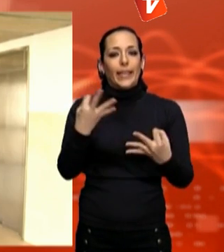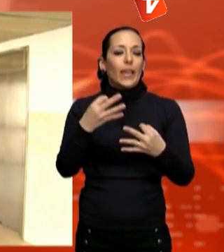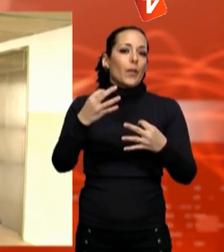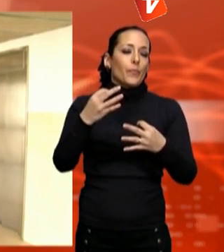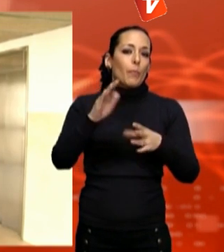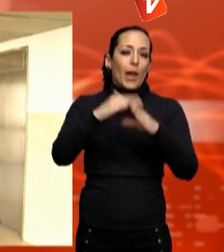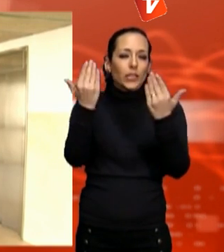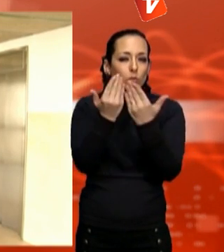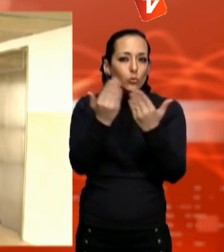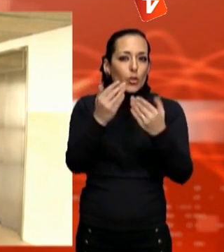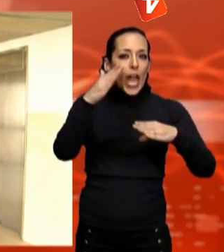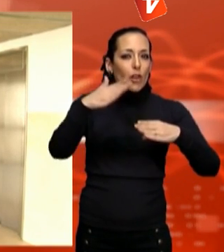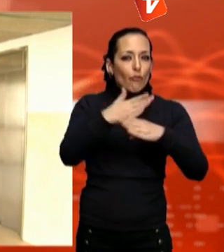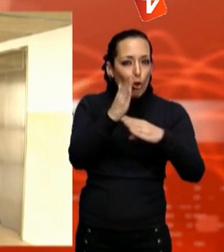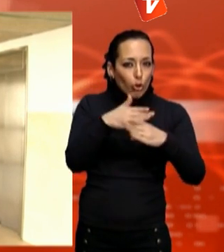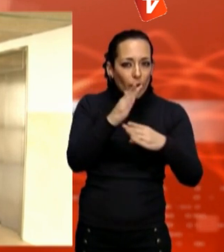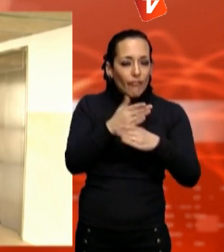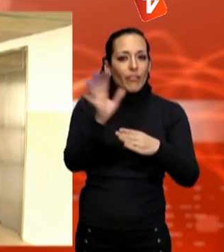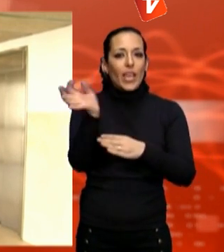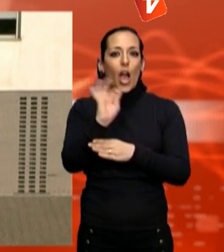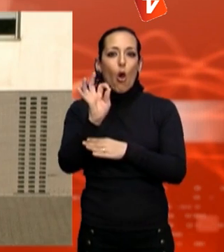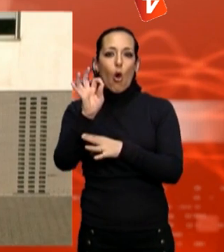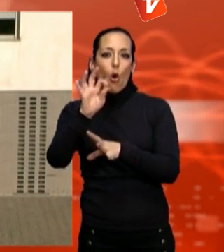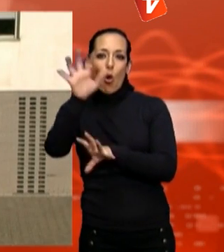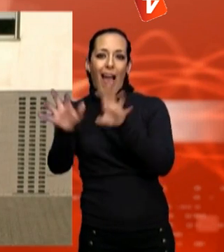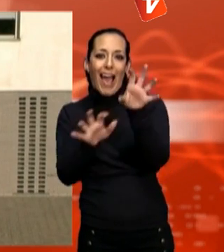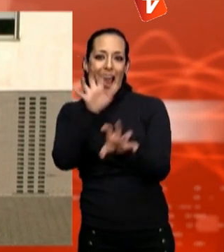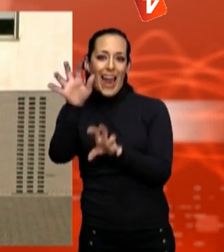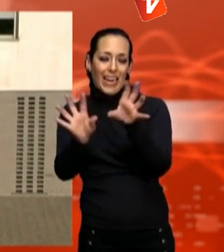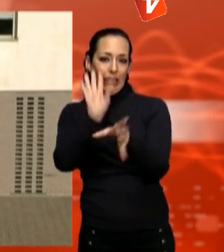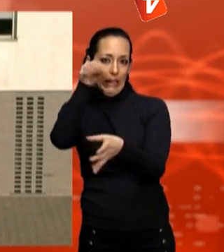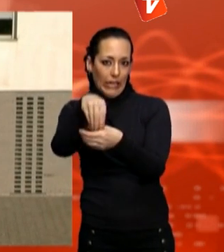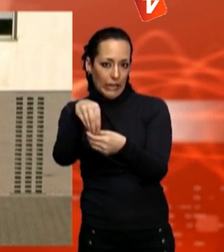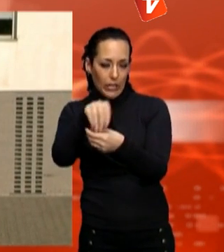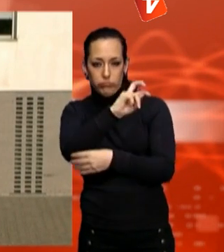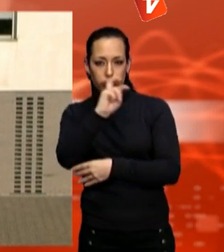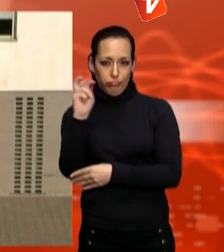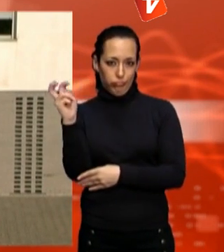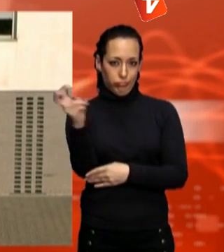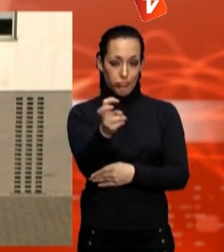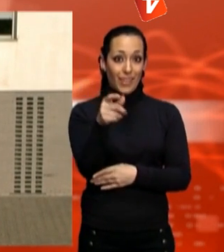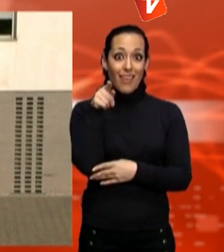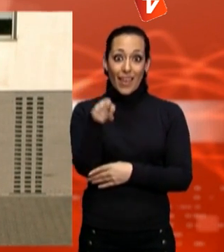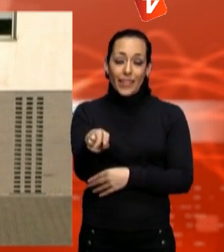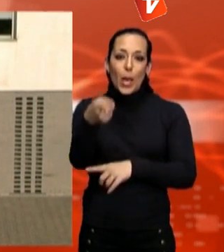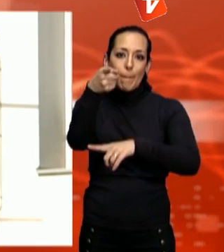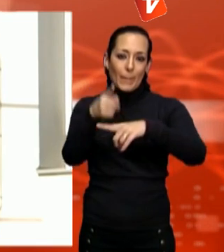Aquest últim es portarà a terme a l'edifici únic de Barcelona, mentre que els estudis reglats es continuaran fent a Terrassa.